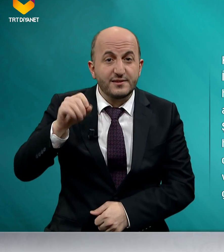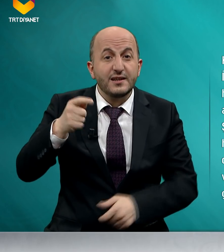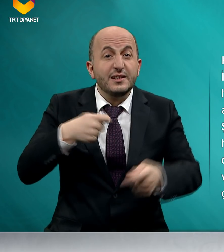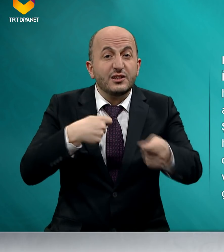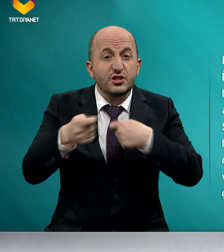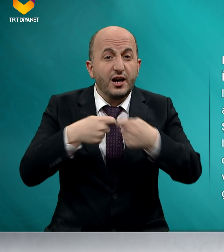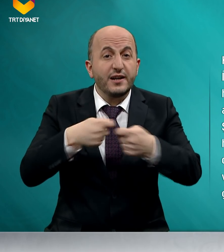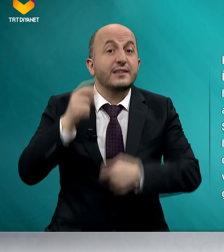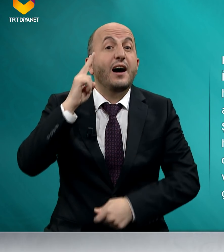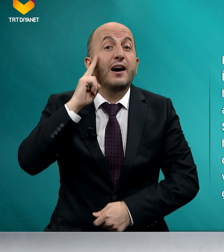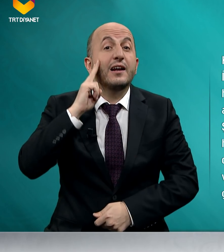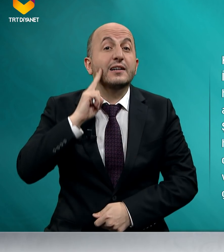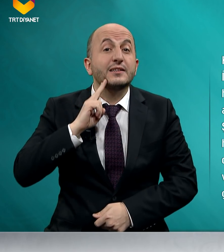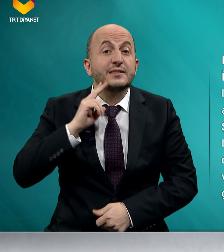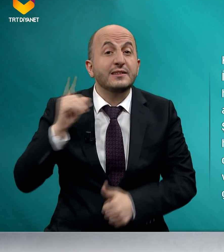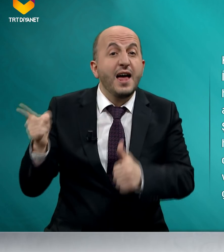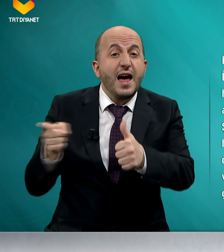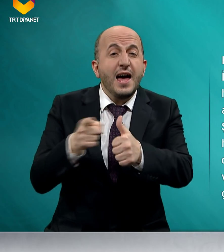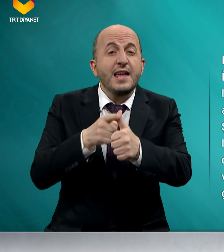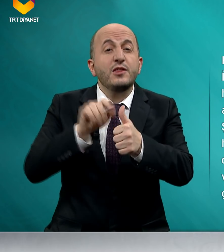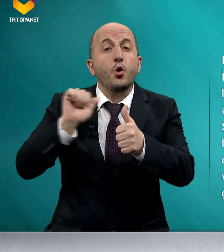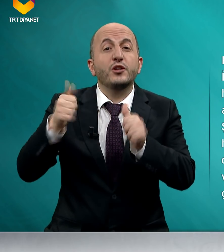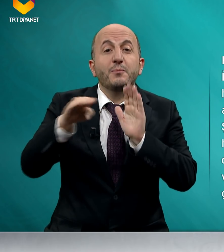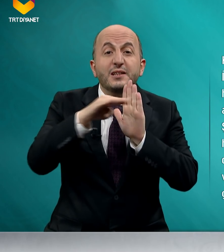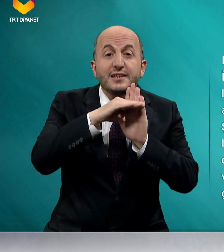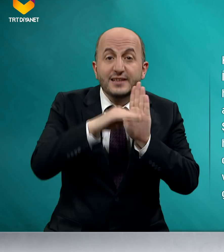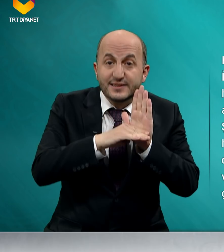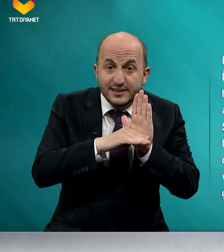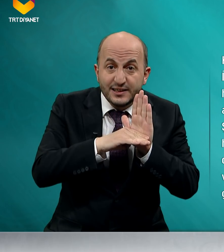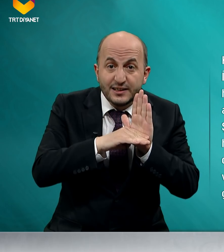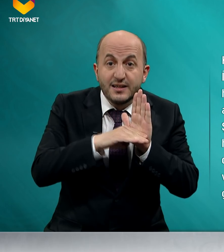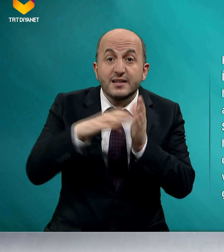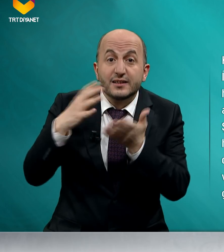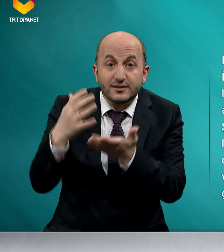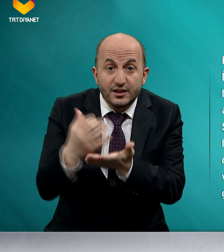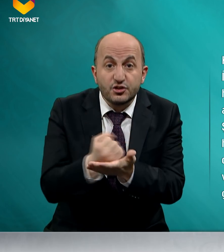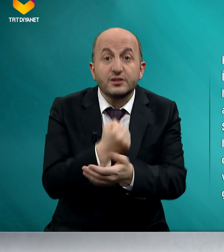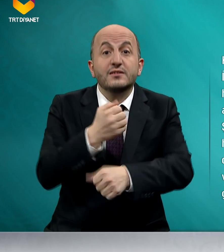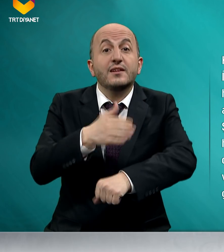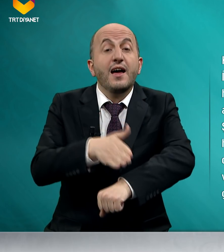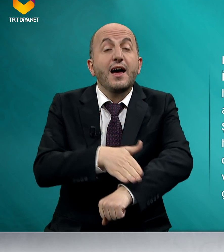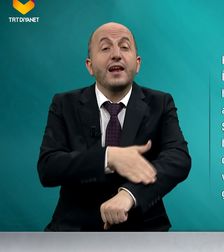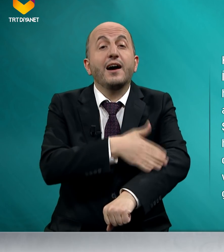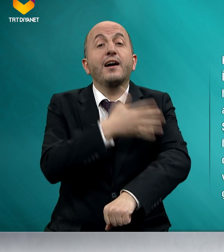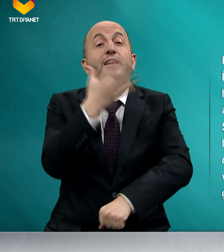ticaret ahlakının en önemli ilkesi kazancın helal